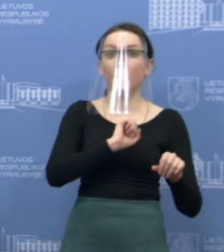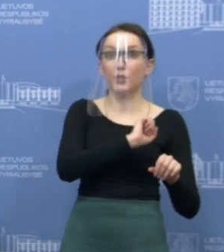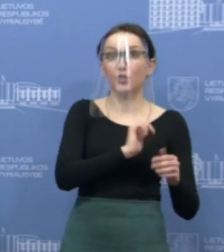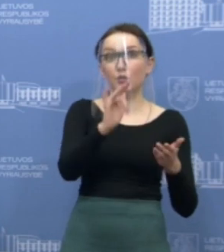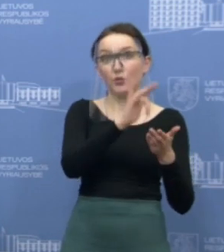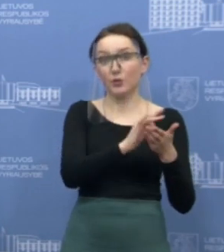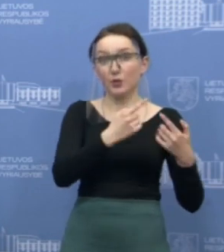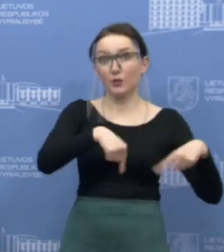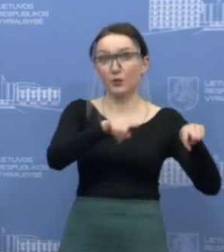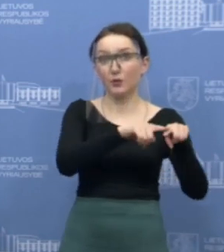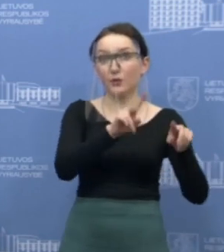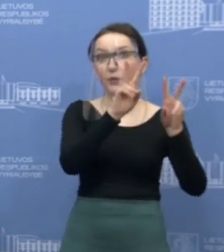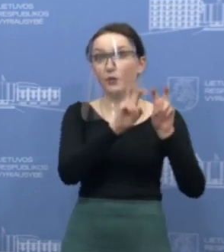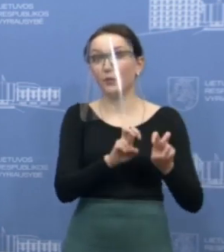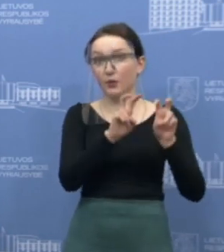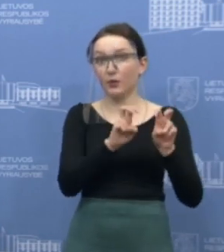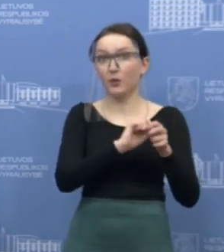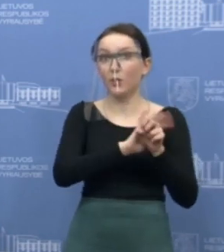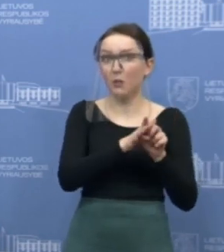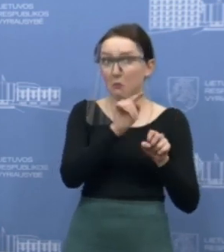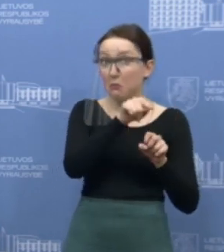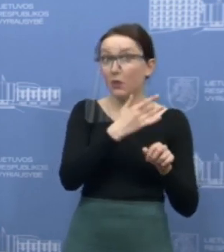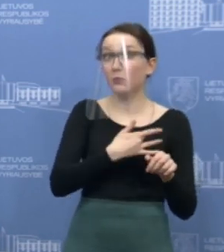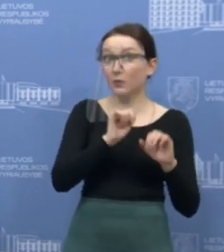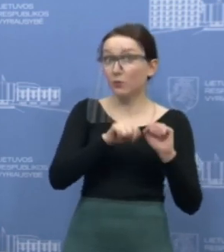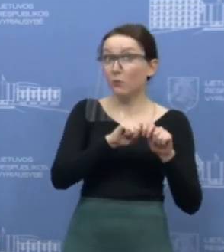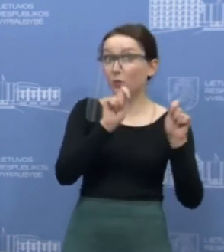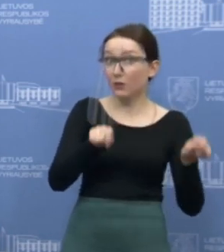centre atlikti tyrimus dėl koronaviruso?